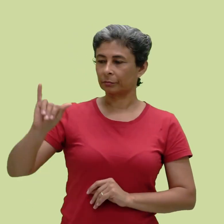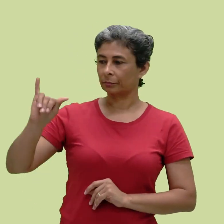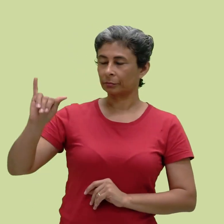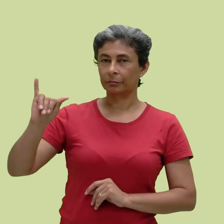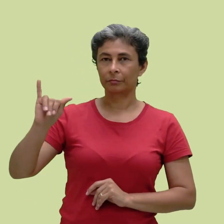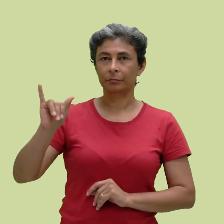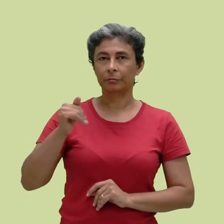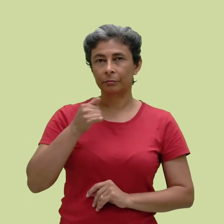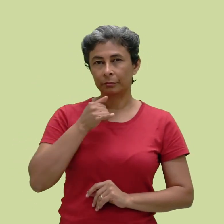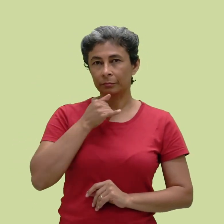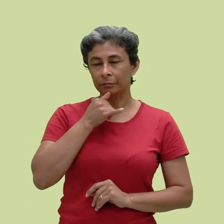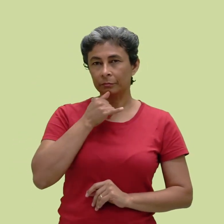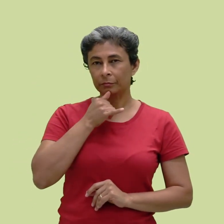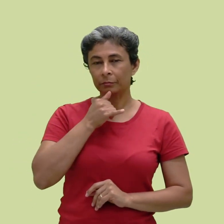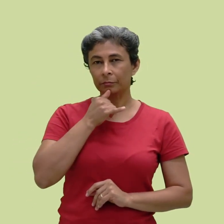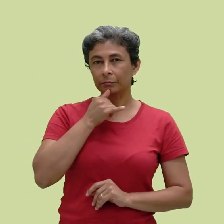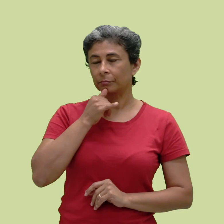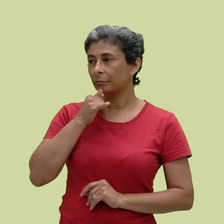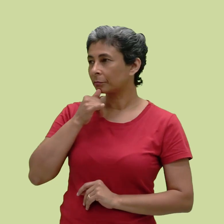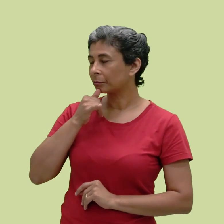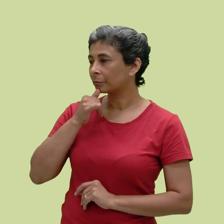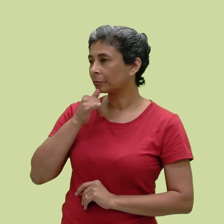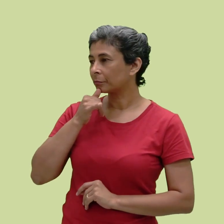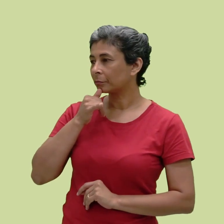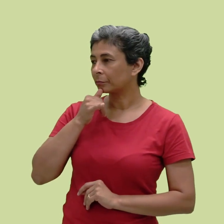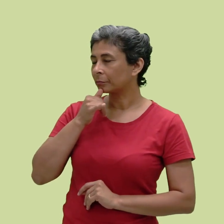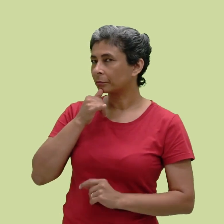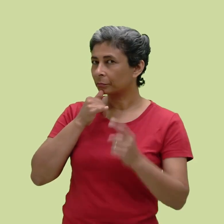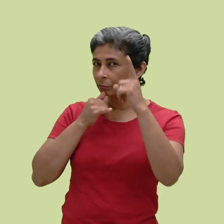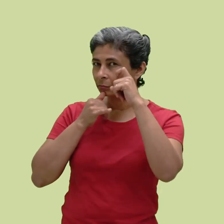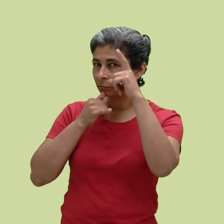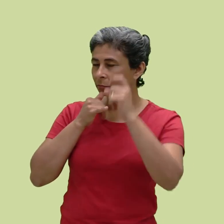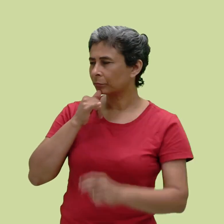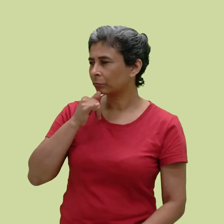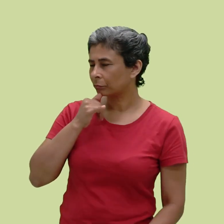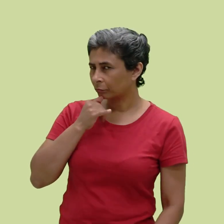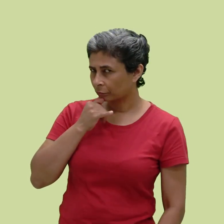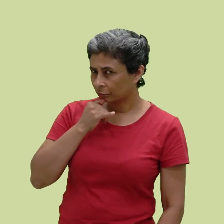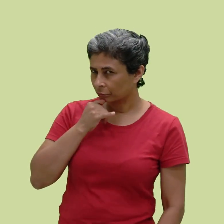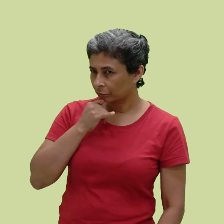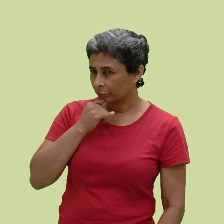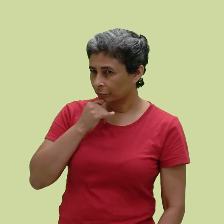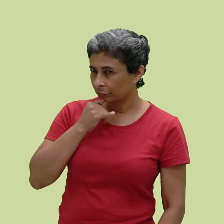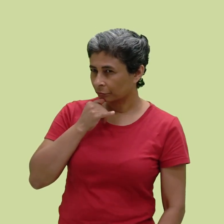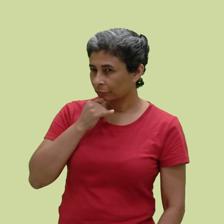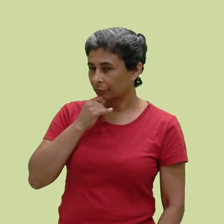tenda mão em formato em Y, polegar tocando o queixo e um marcador não manual, sendo